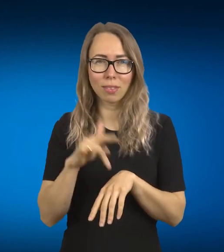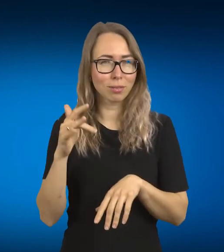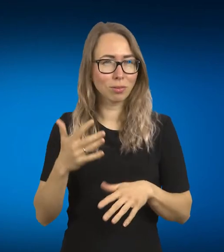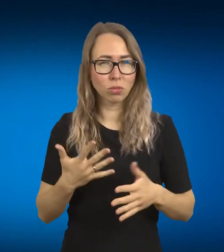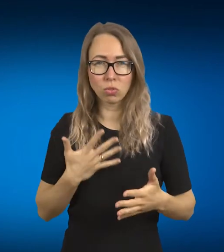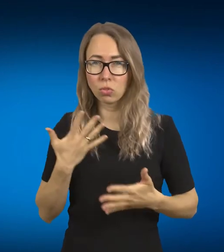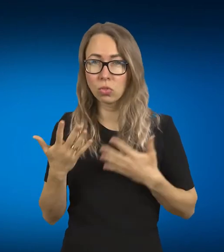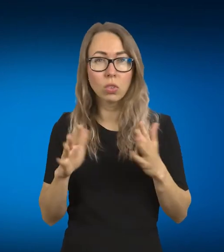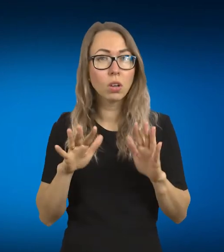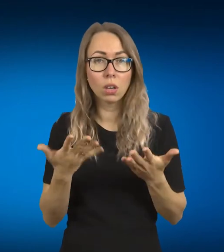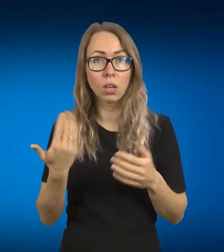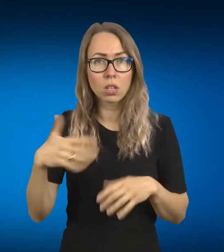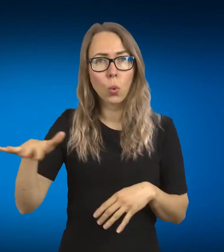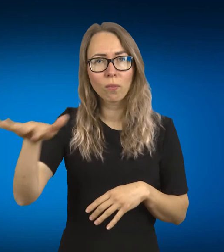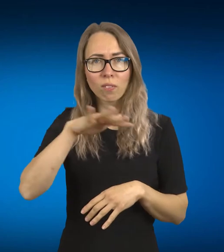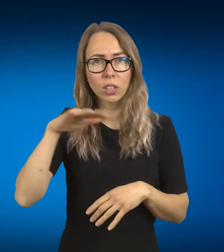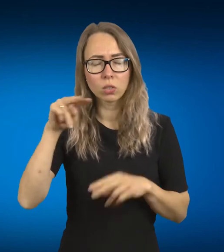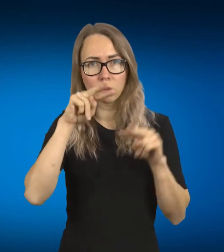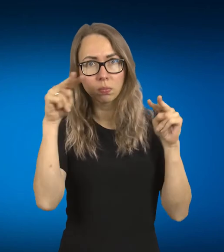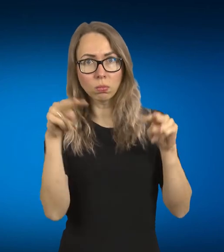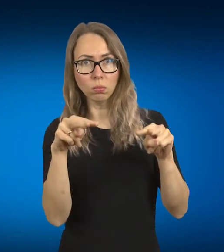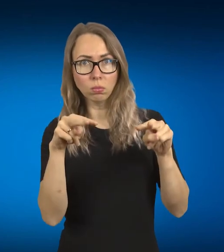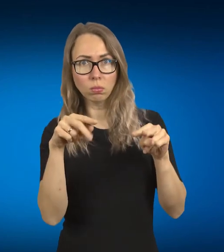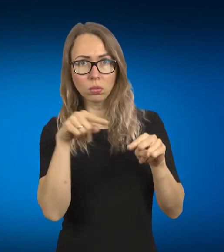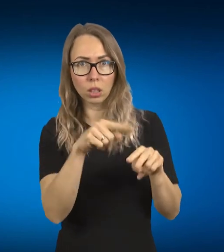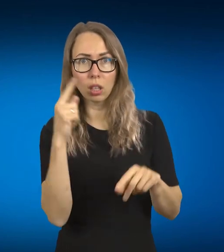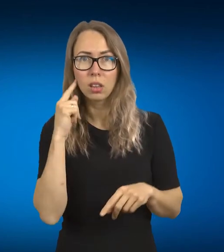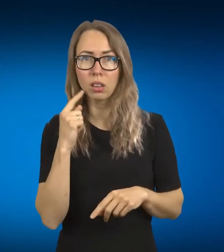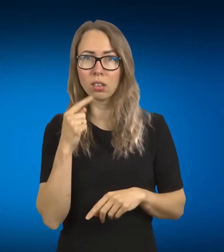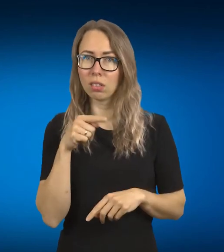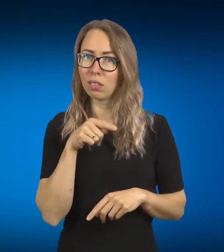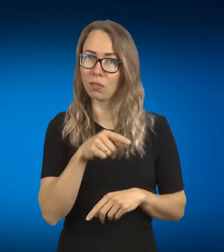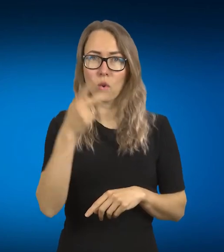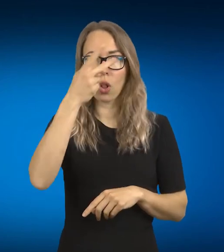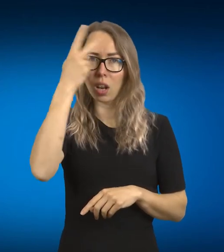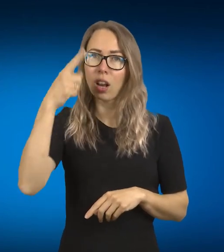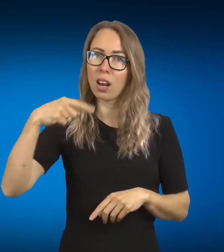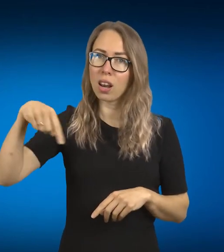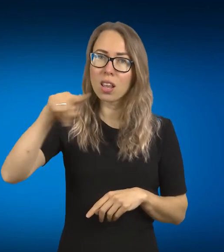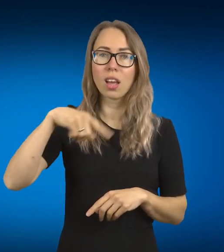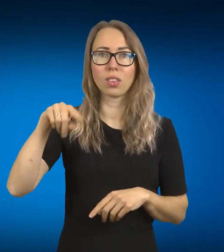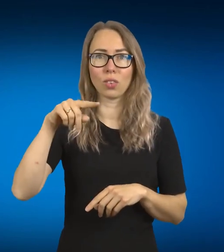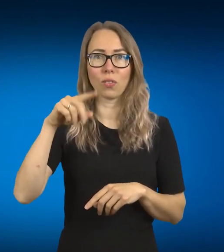visuomenė daugiau dėmesio skiria ir čia nevėjotum didelis indelis Lietuvos kurčių įdraugijos,